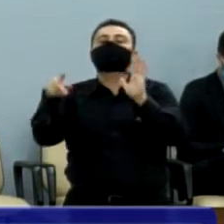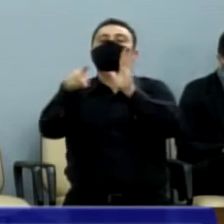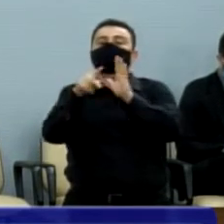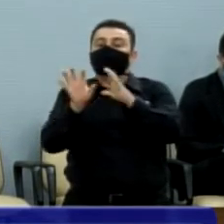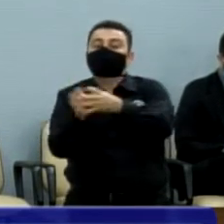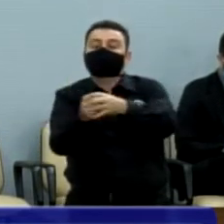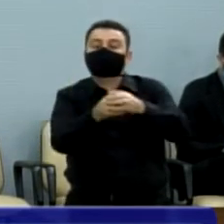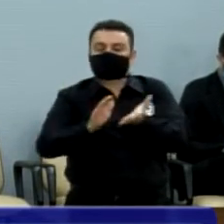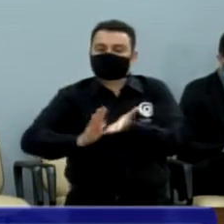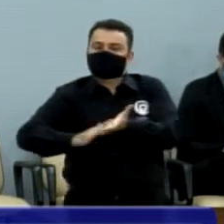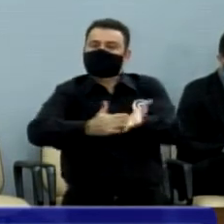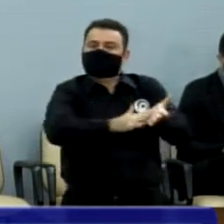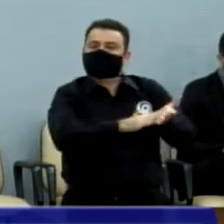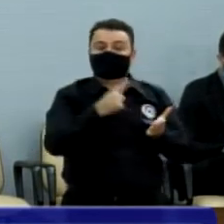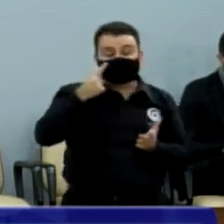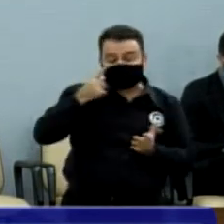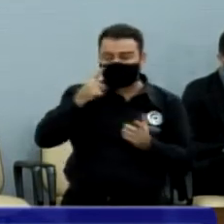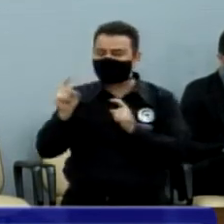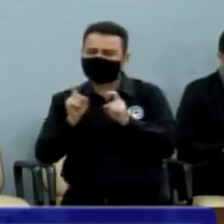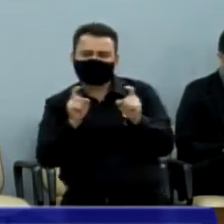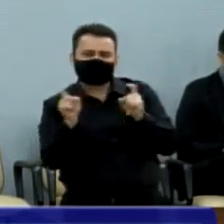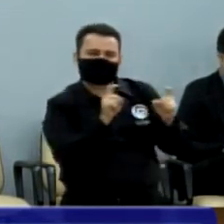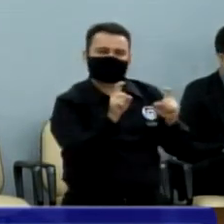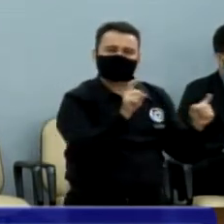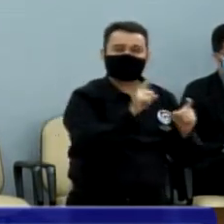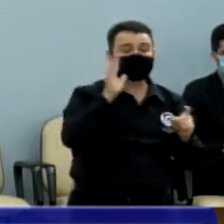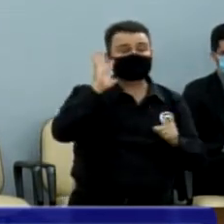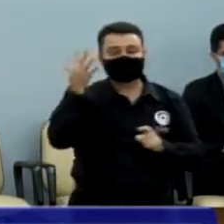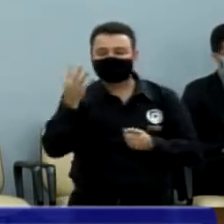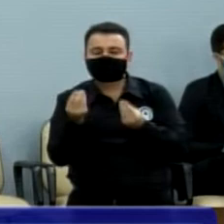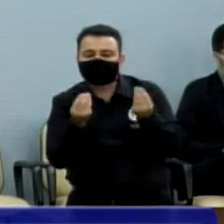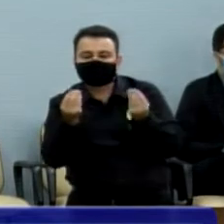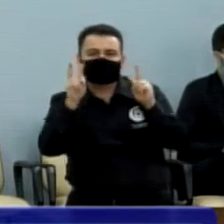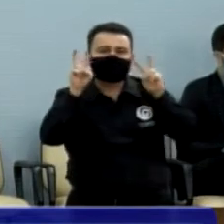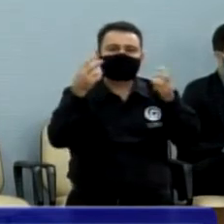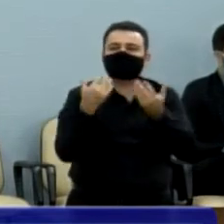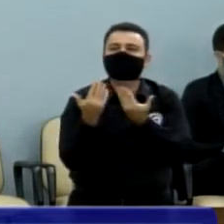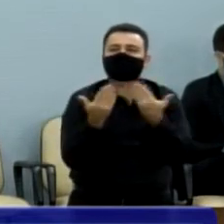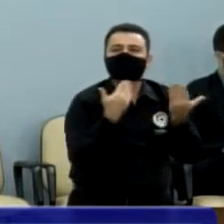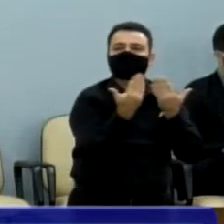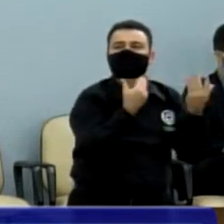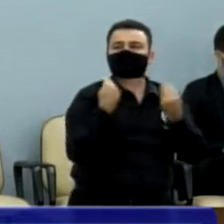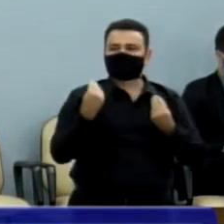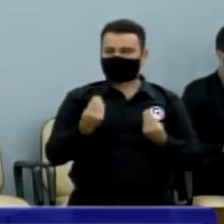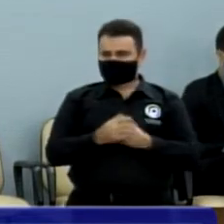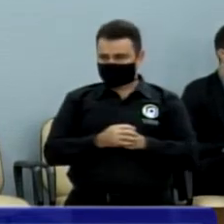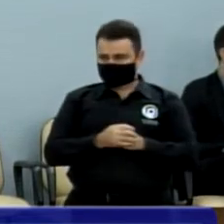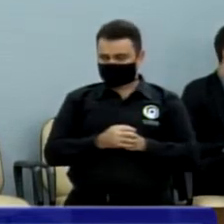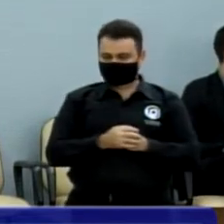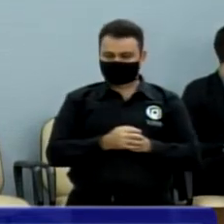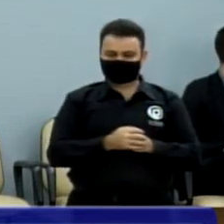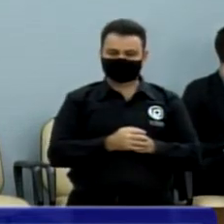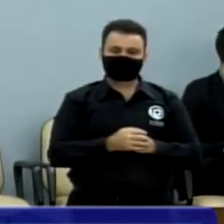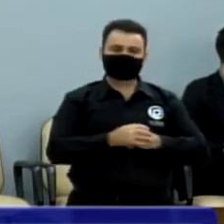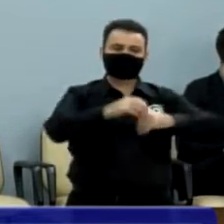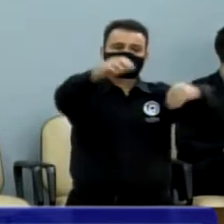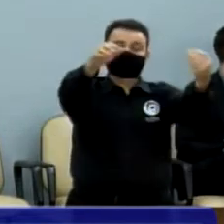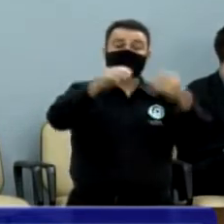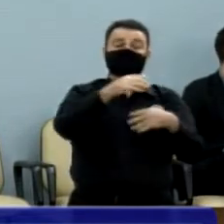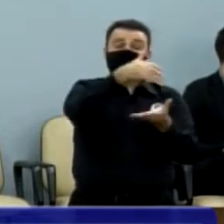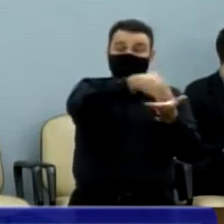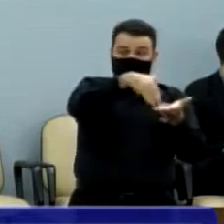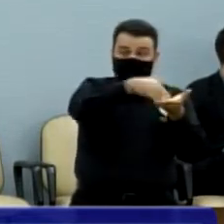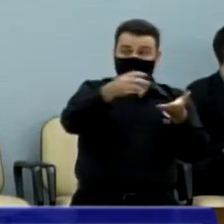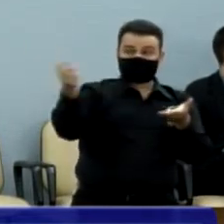Então eu estou aqui lembrando para que a gente possa avançar nesse assunto. O Carnaval, que saiu da Secretaria de Cultura, foi para a